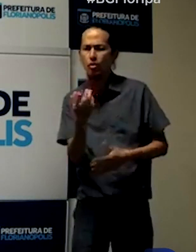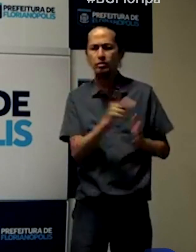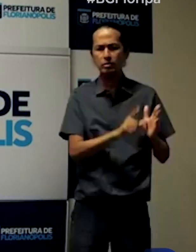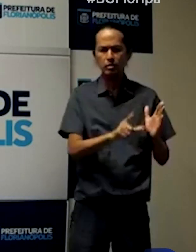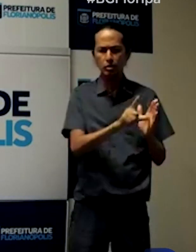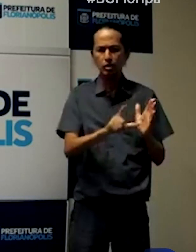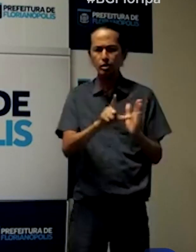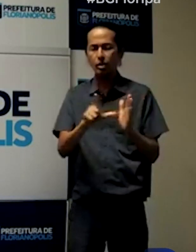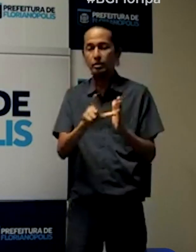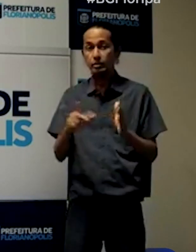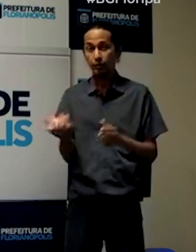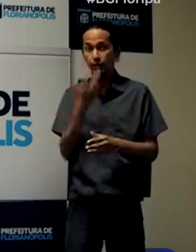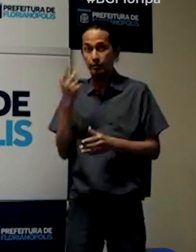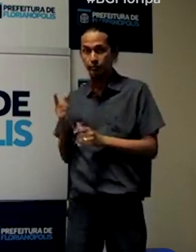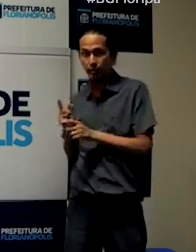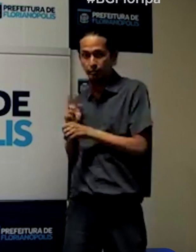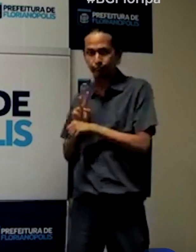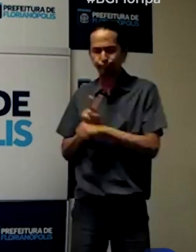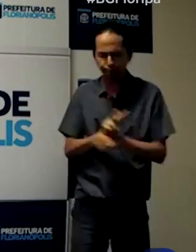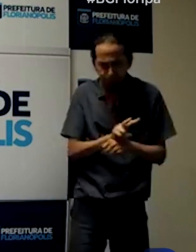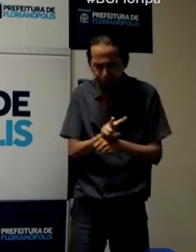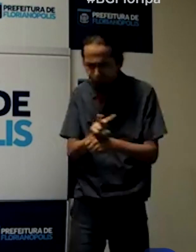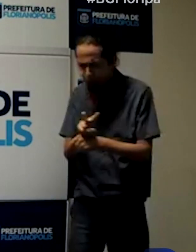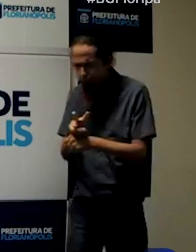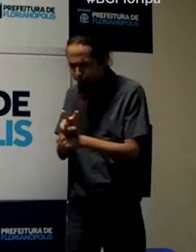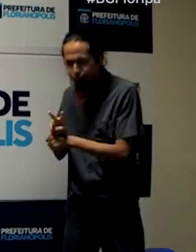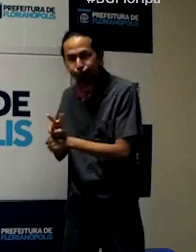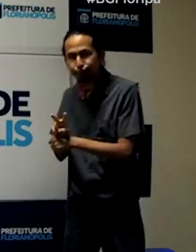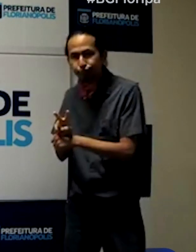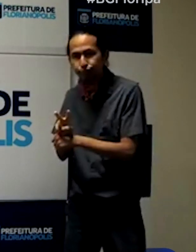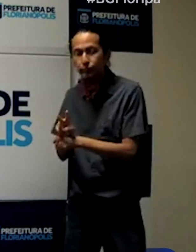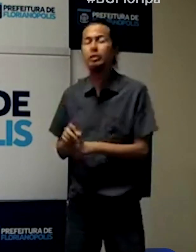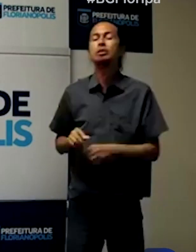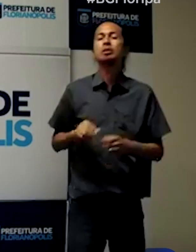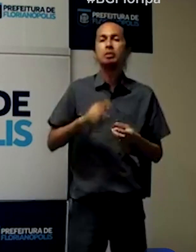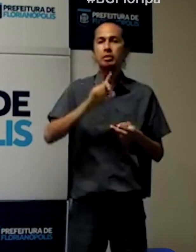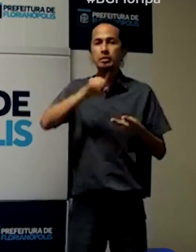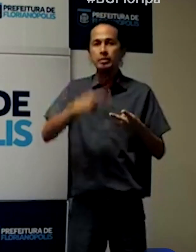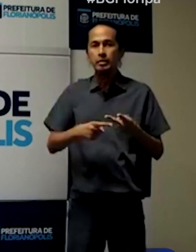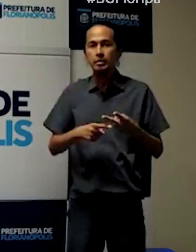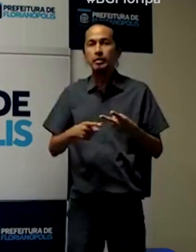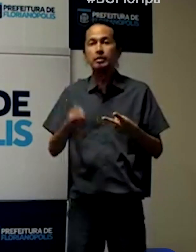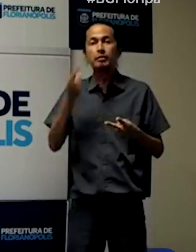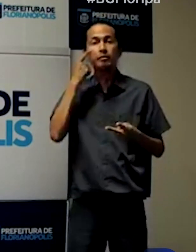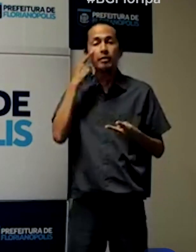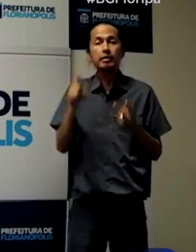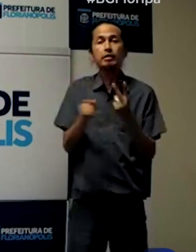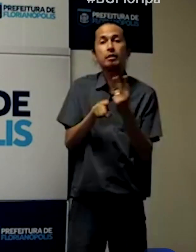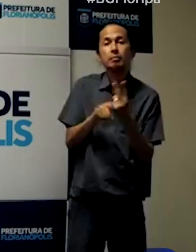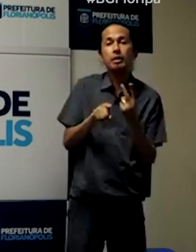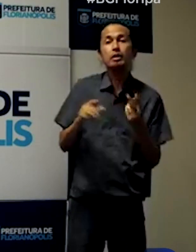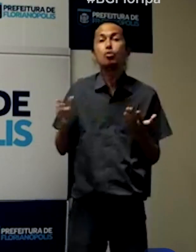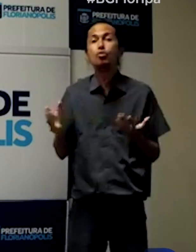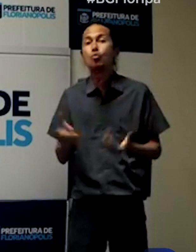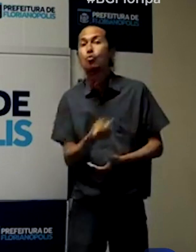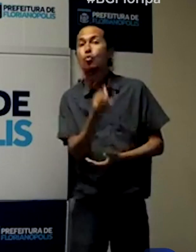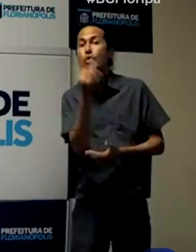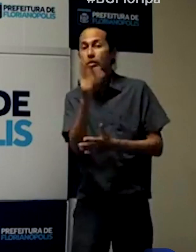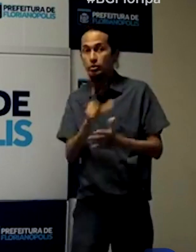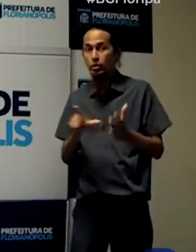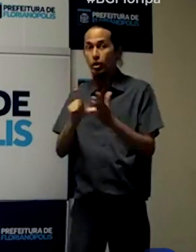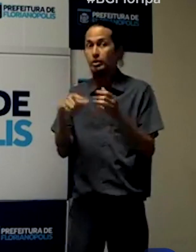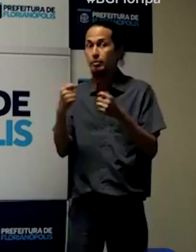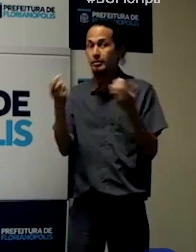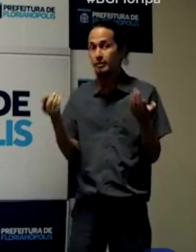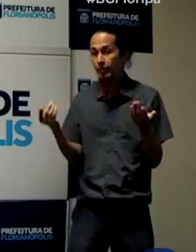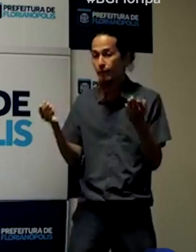vistoriados e vamos ver o percentual de notificações e interdições. Com isso,